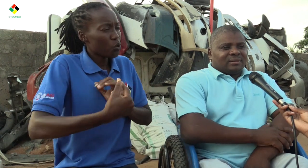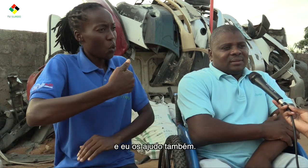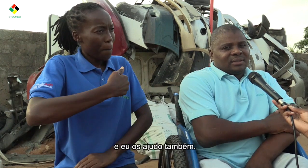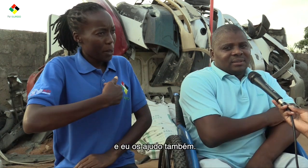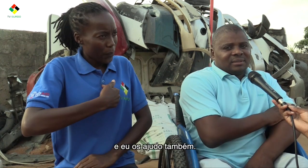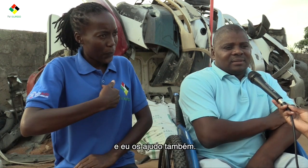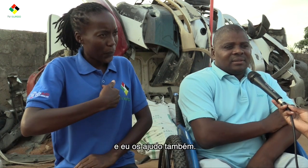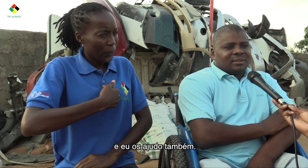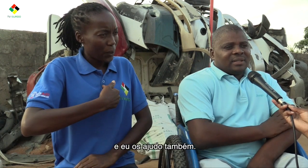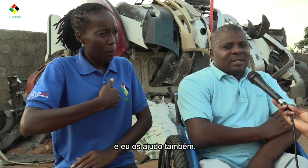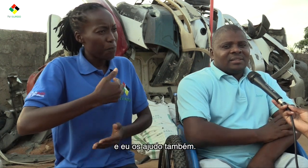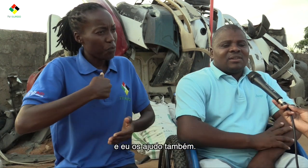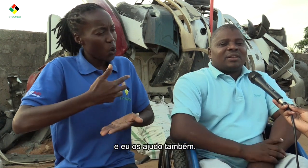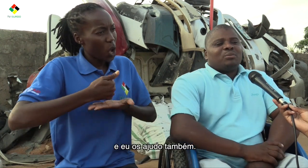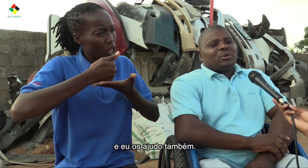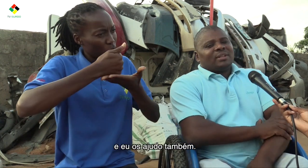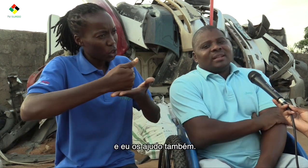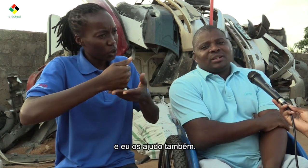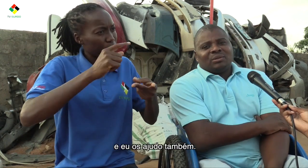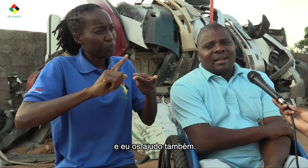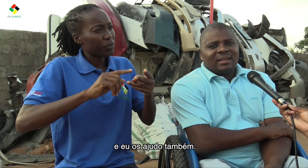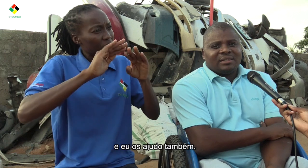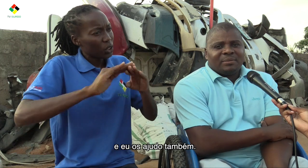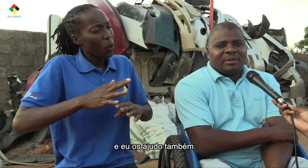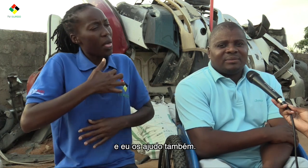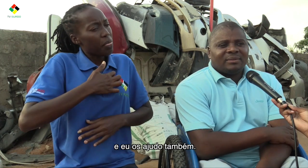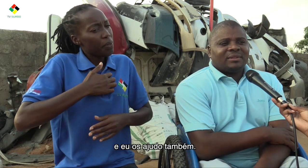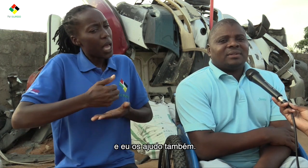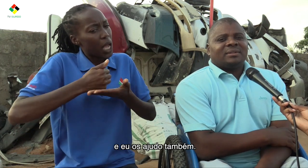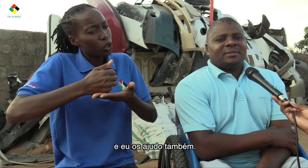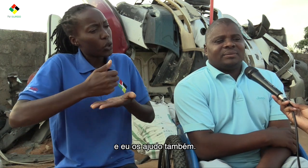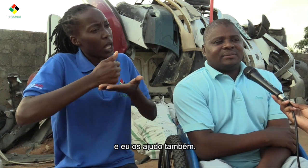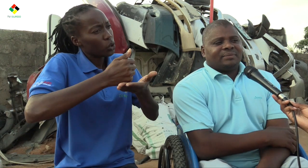eles estão aqui comigo e vou tentar ajudar eles também.